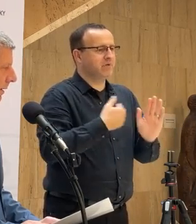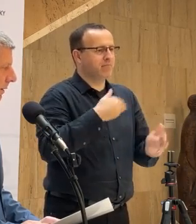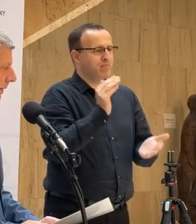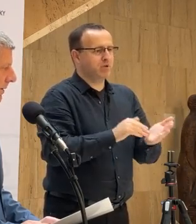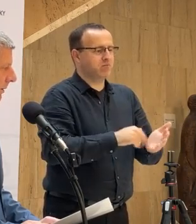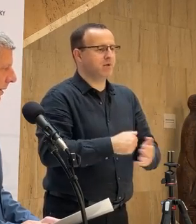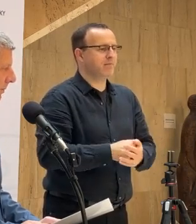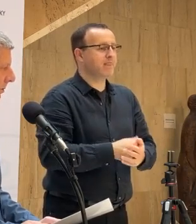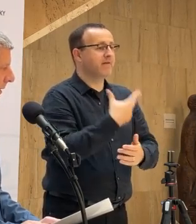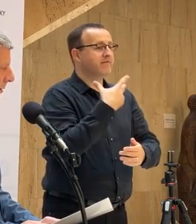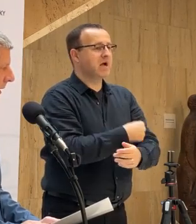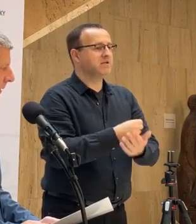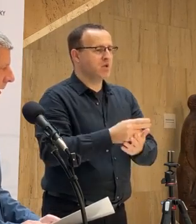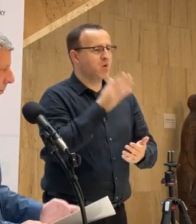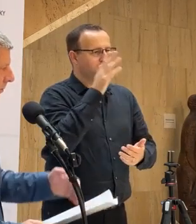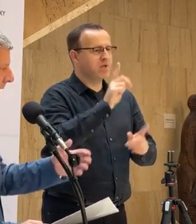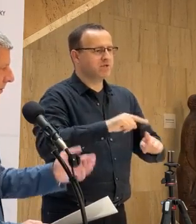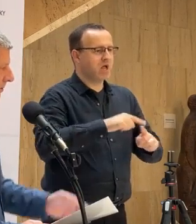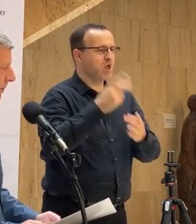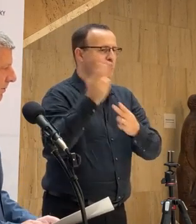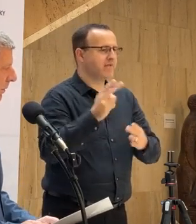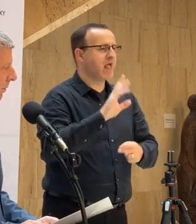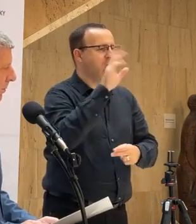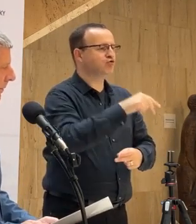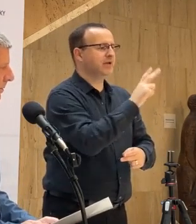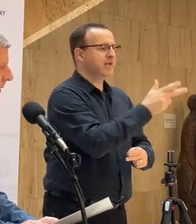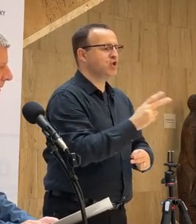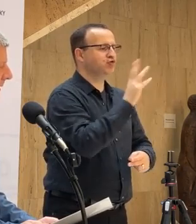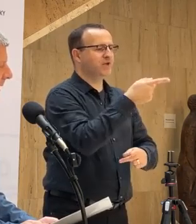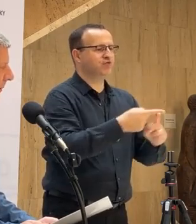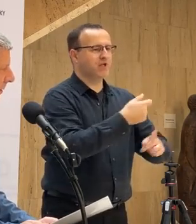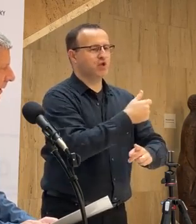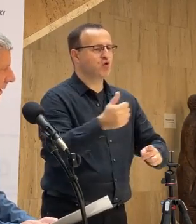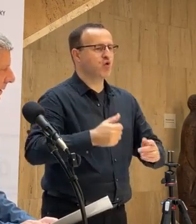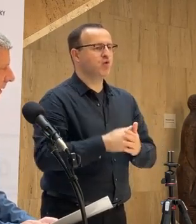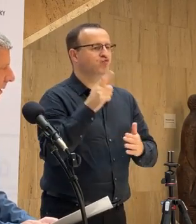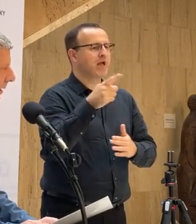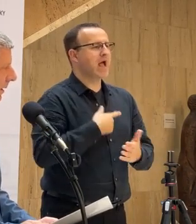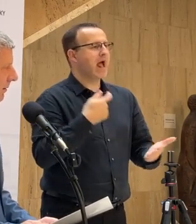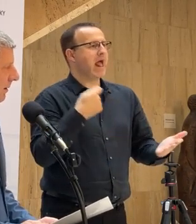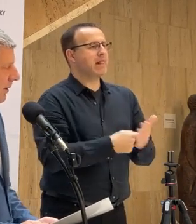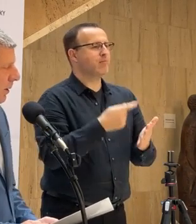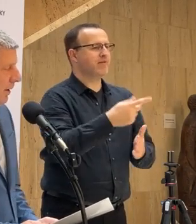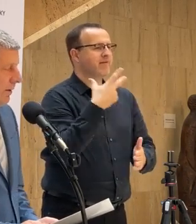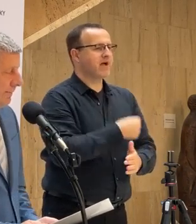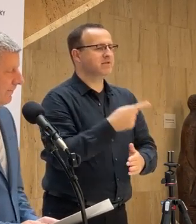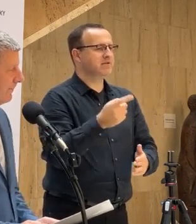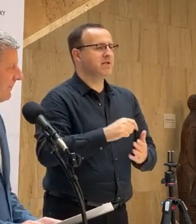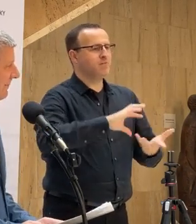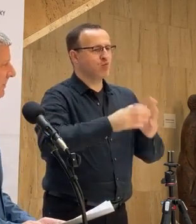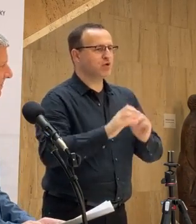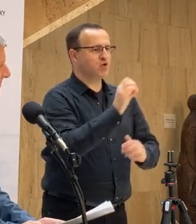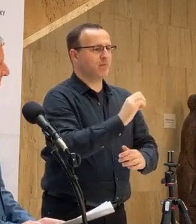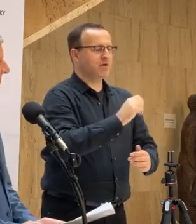vakcíny, ktoré nám budú naďalej dodávané, ale budú v treťom štvrtnom štvrtom štvrú roku, by malo už byť tzv. adaptované vakcíny na Omikron.